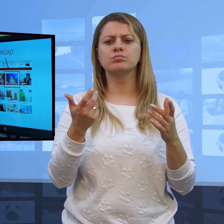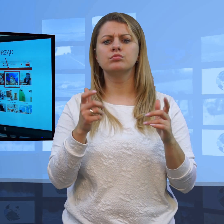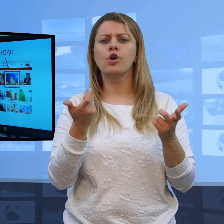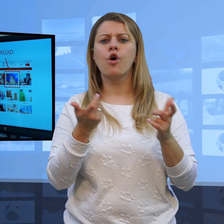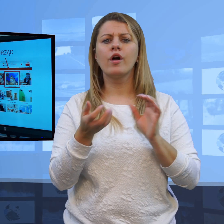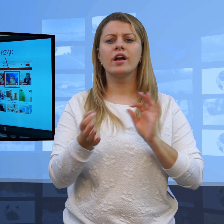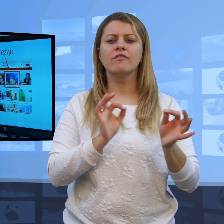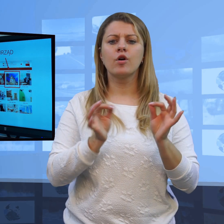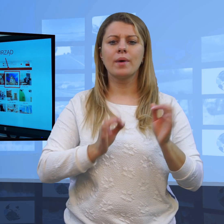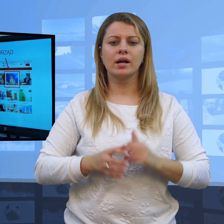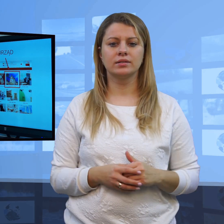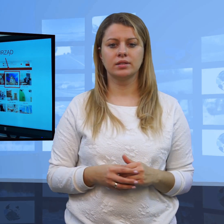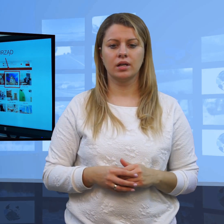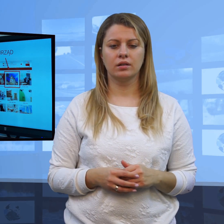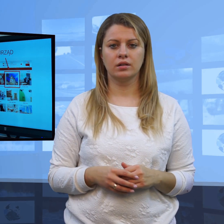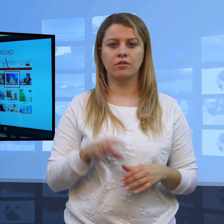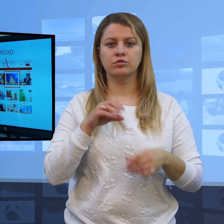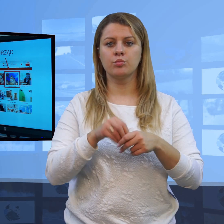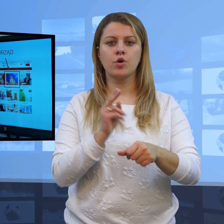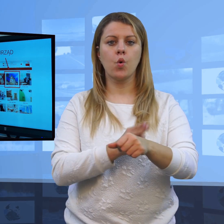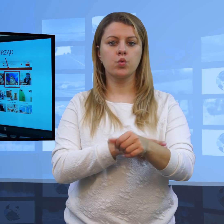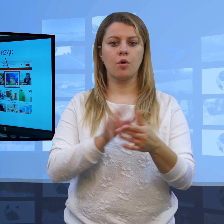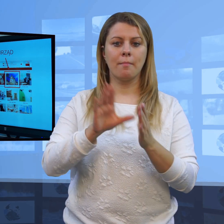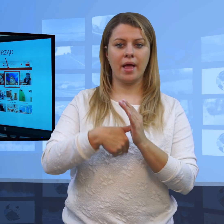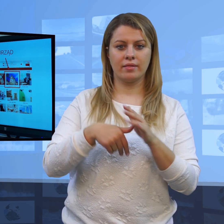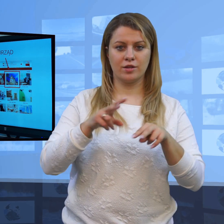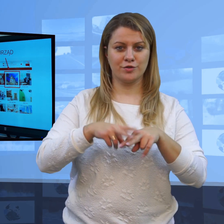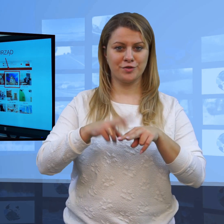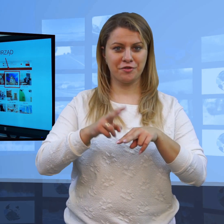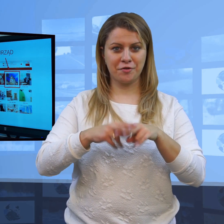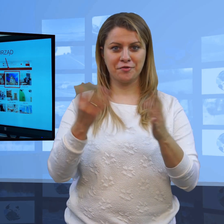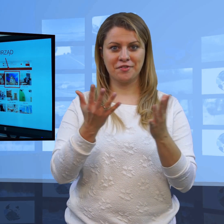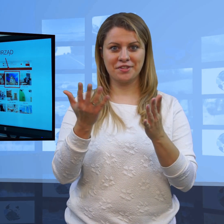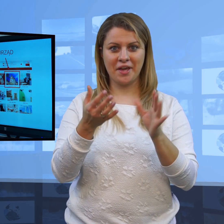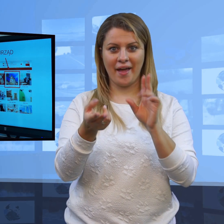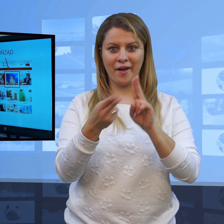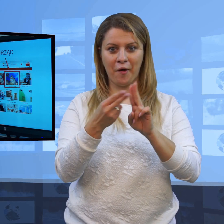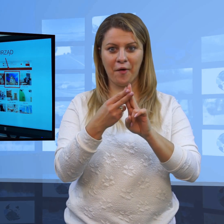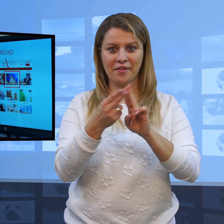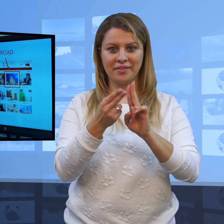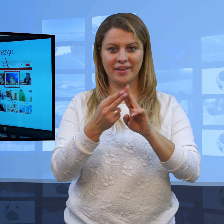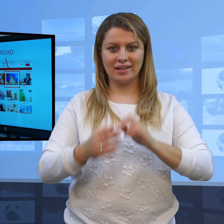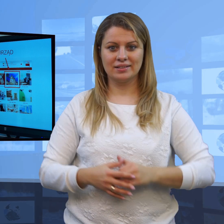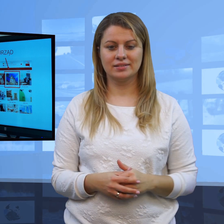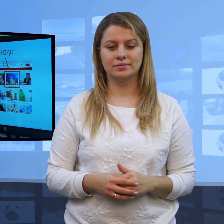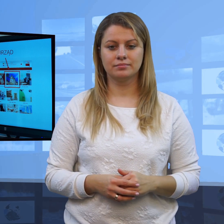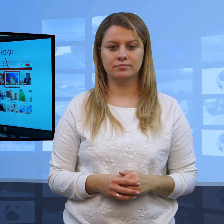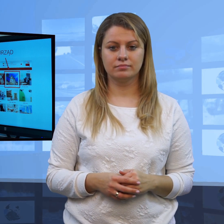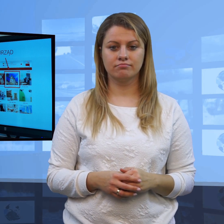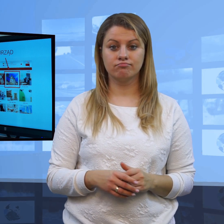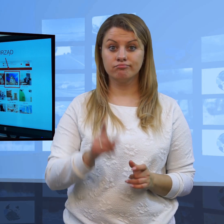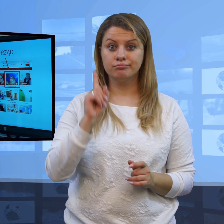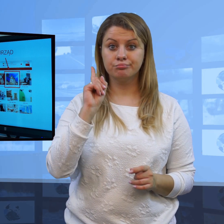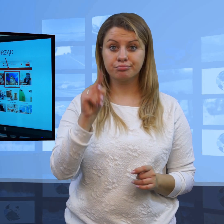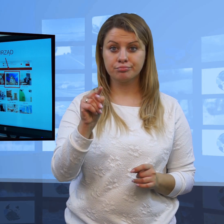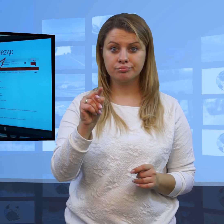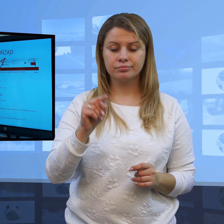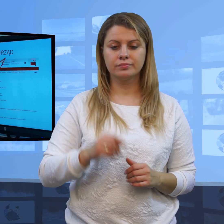Sprawdźmy, gdzie w Urzędzie Miasta Rzeszowa znajdziemy informacje, jak się skontaktować z Biurem